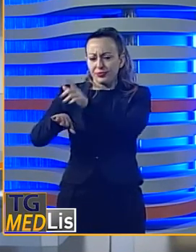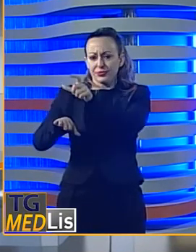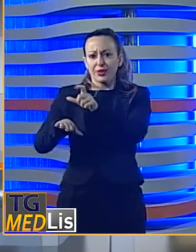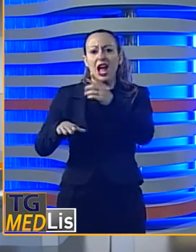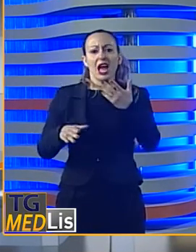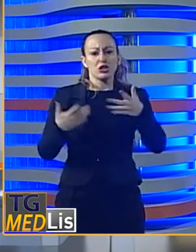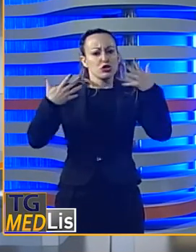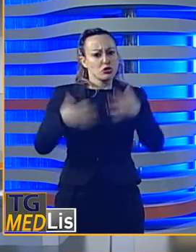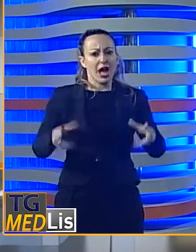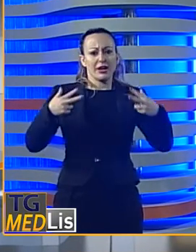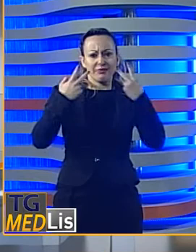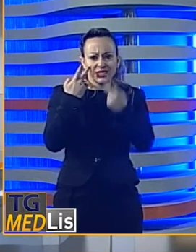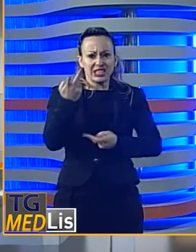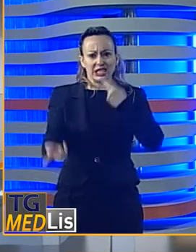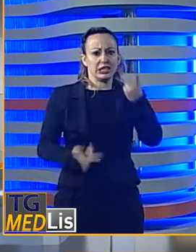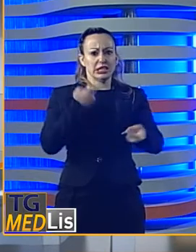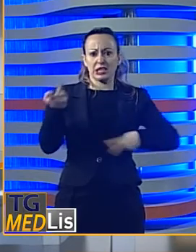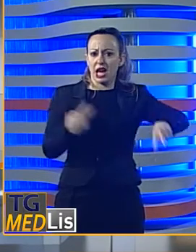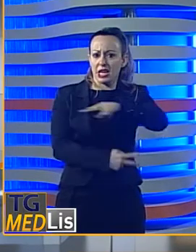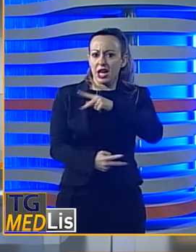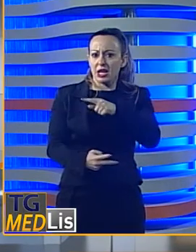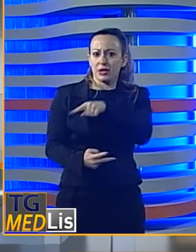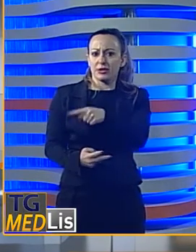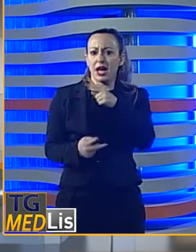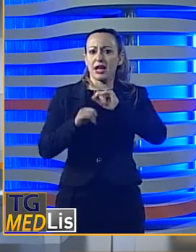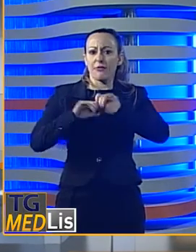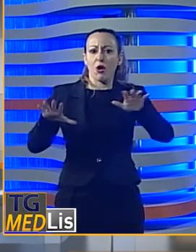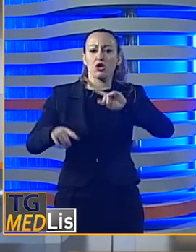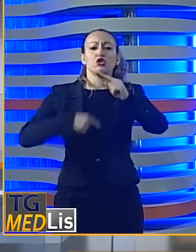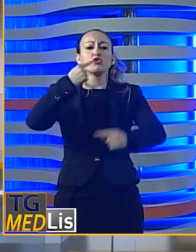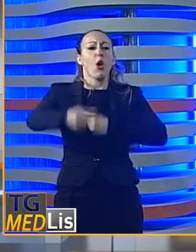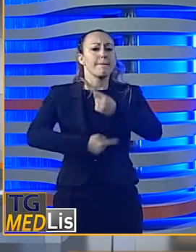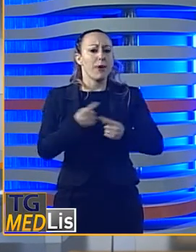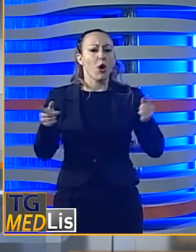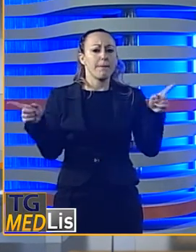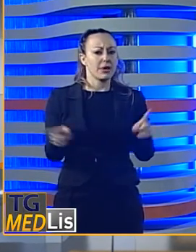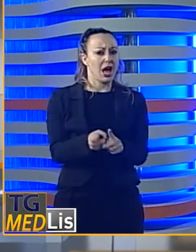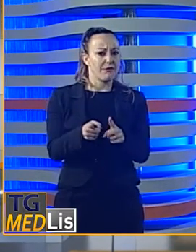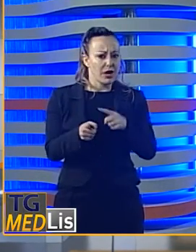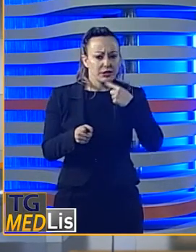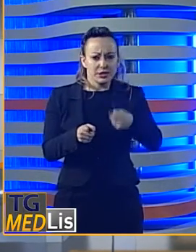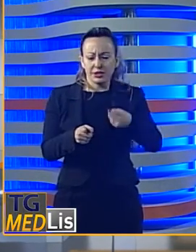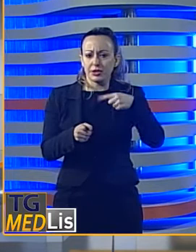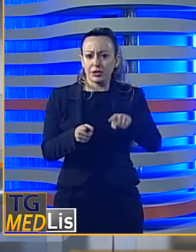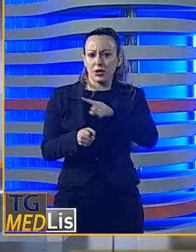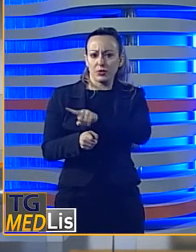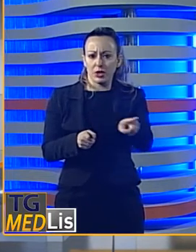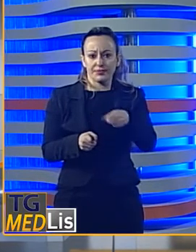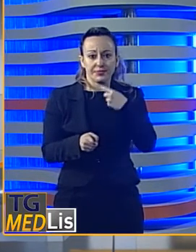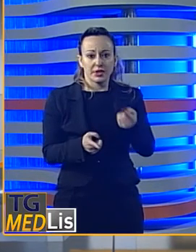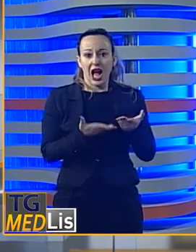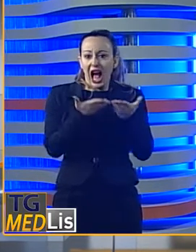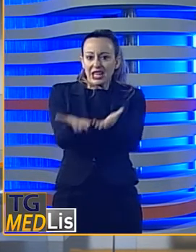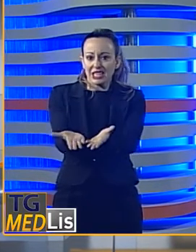Già visitato con diagnosi di sindrome influenzale, l'uomo, dopo una breve attesa per consentire agli